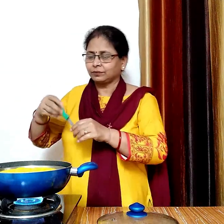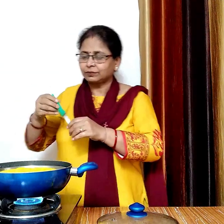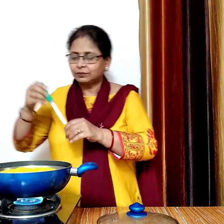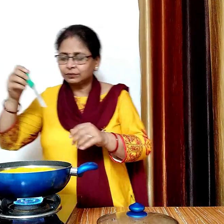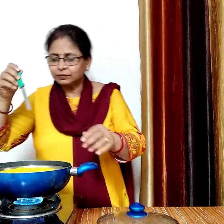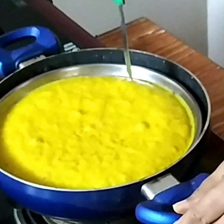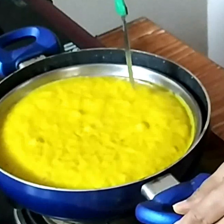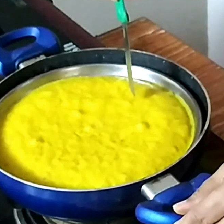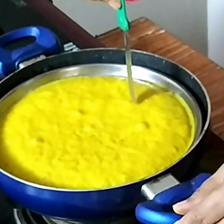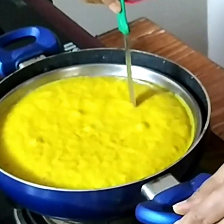देखेंगे